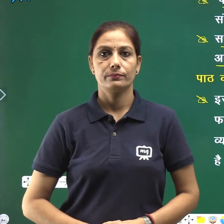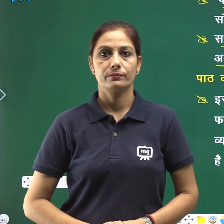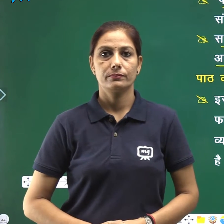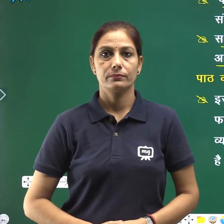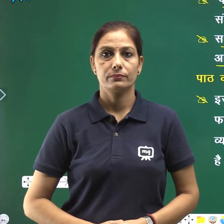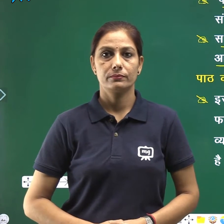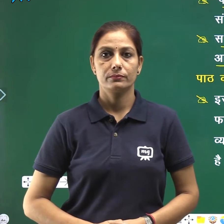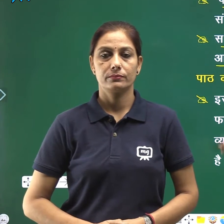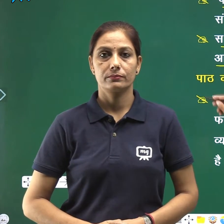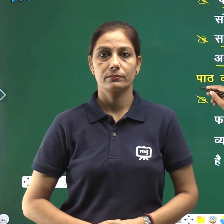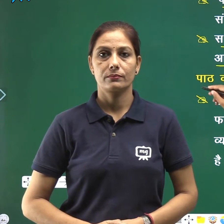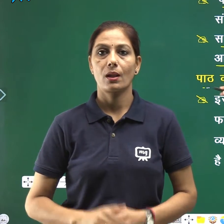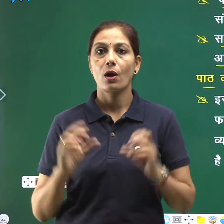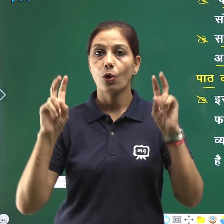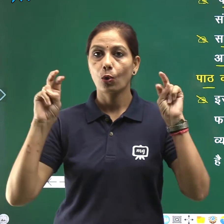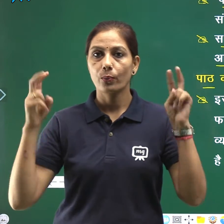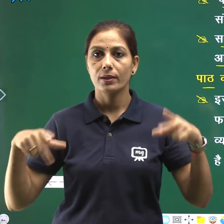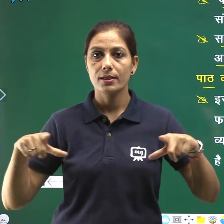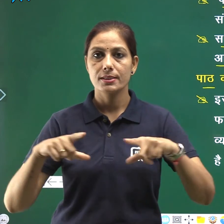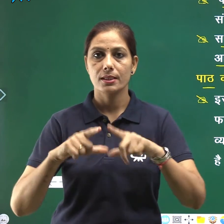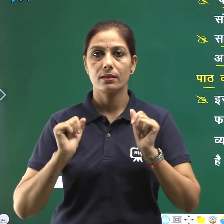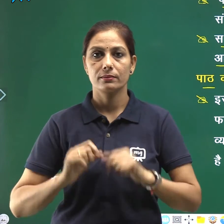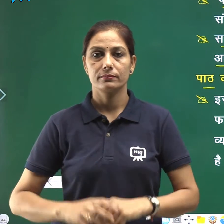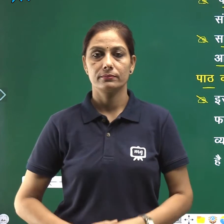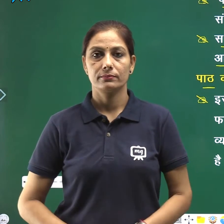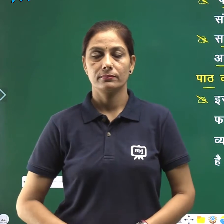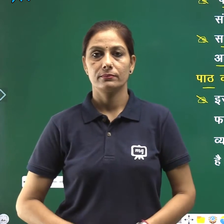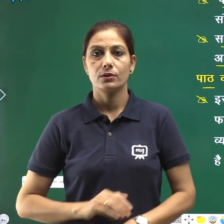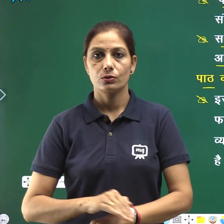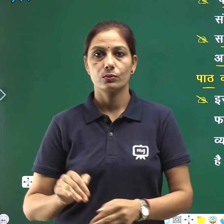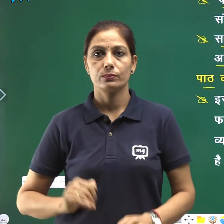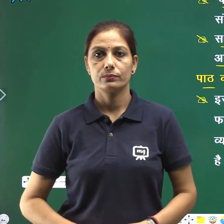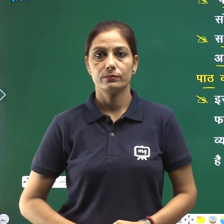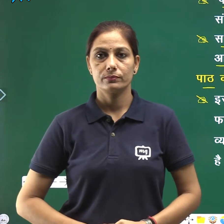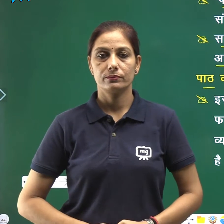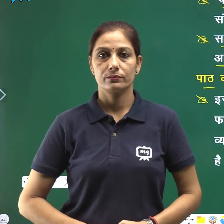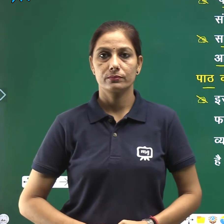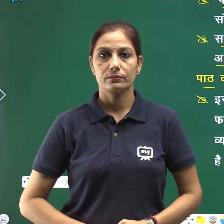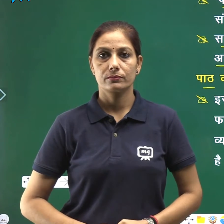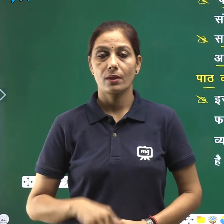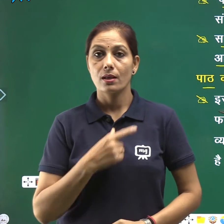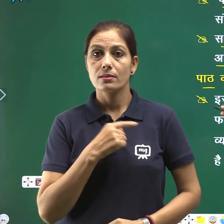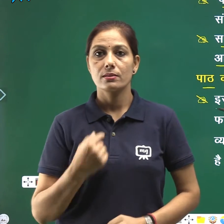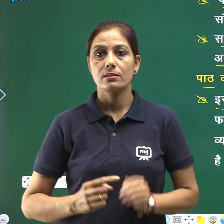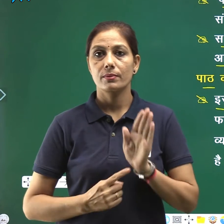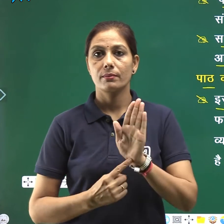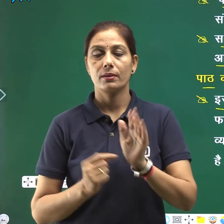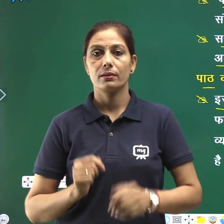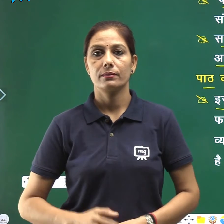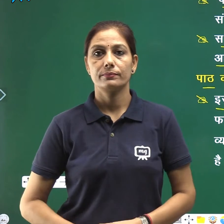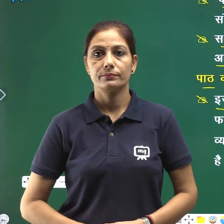पाटका सार बच्चों इस संस्वरण में